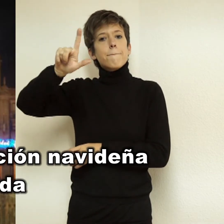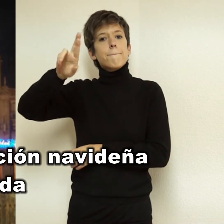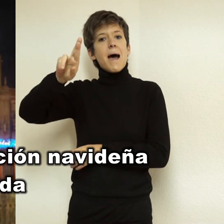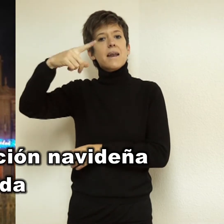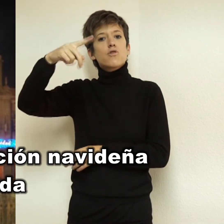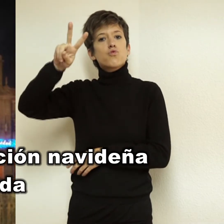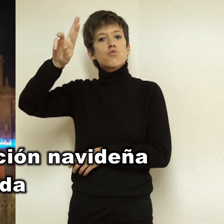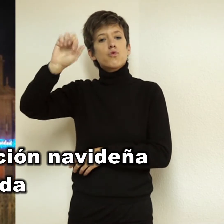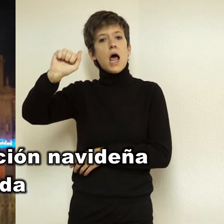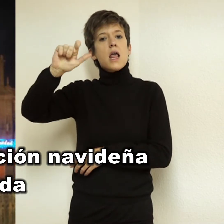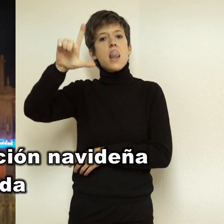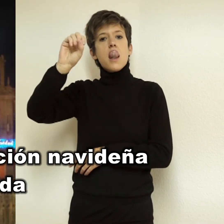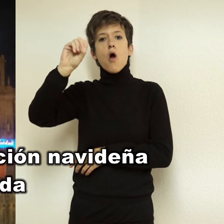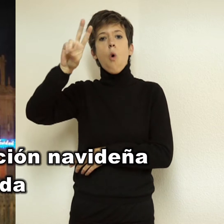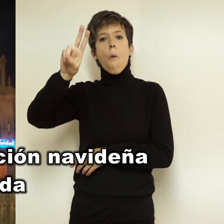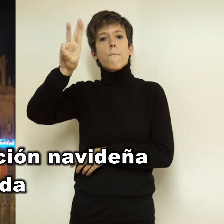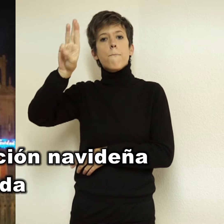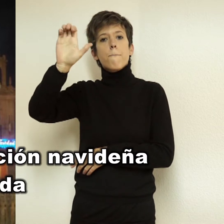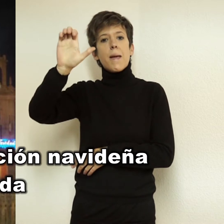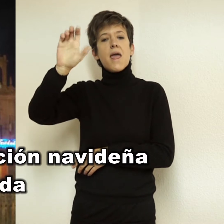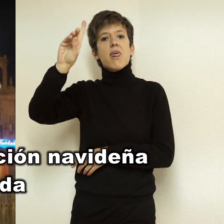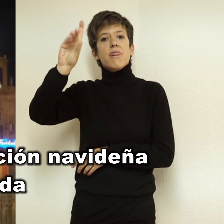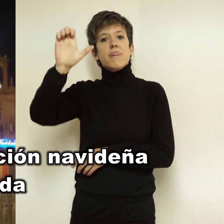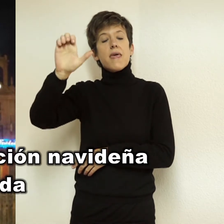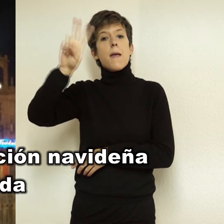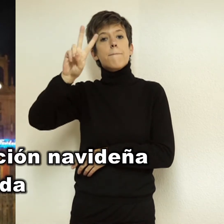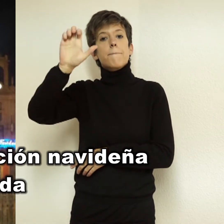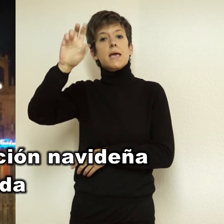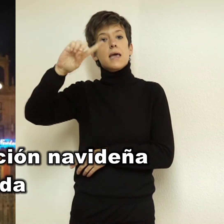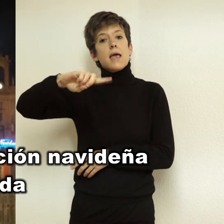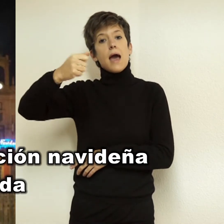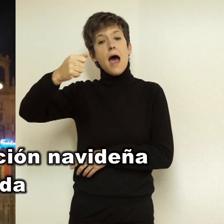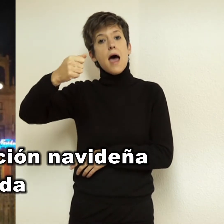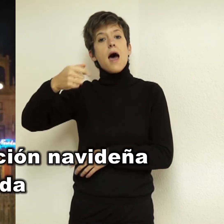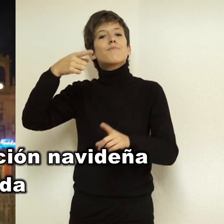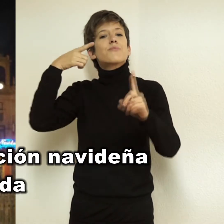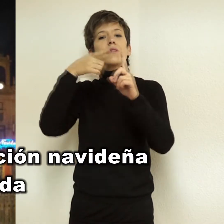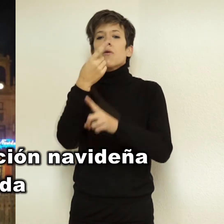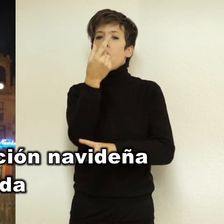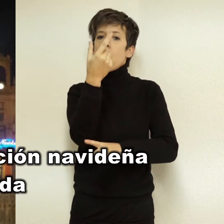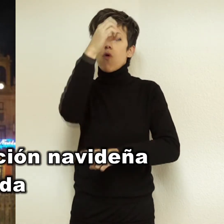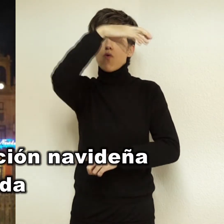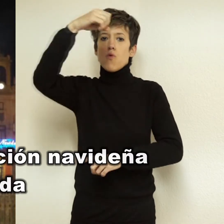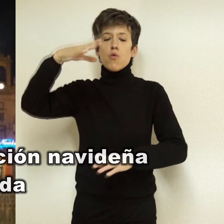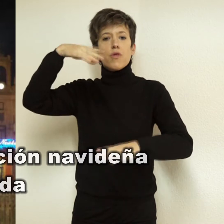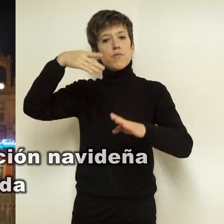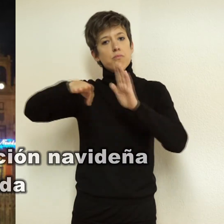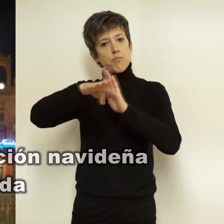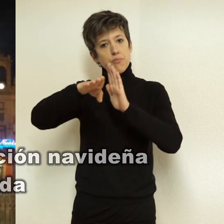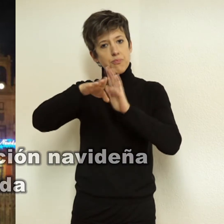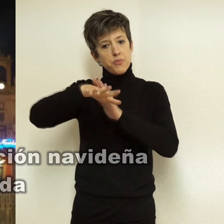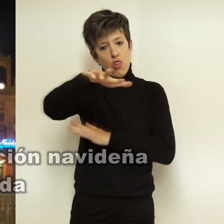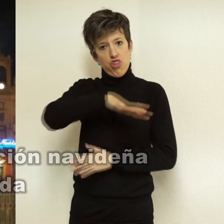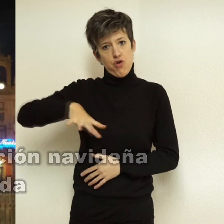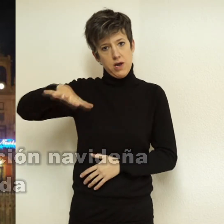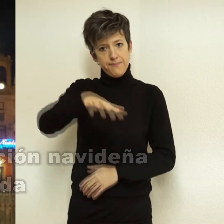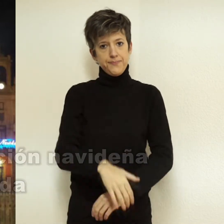comprendido entre Amargura y Lope de Vega, que también han decidido hacer su aportación económica para mantener la iluminación típica de estas